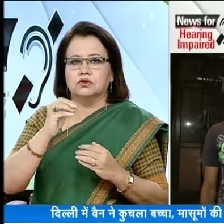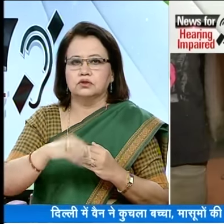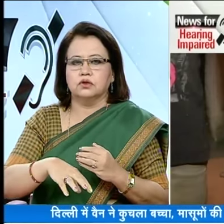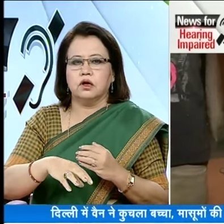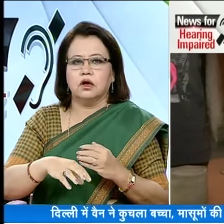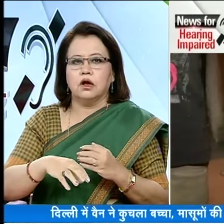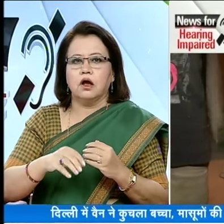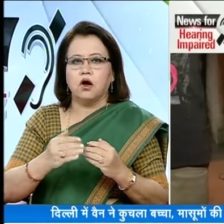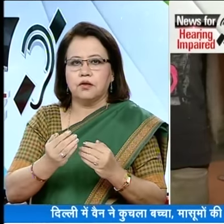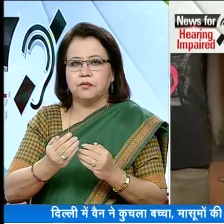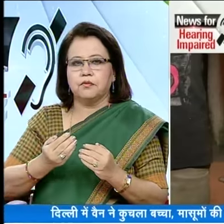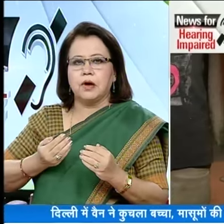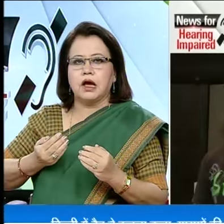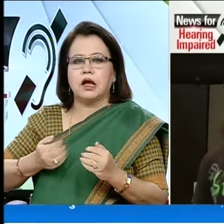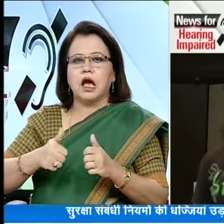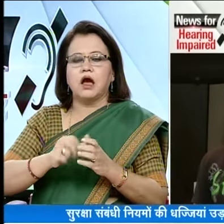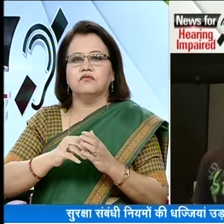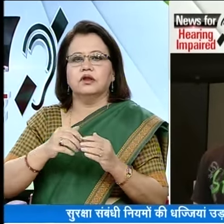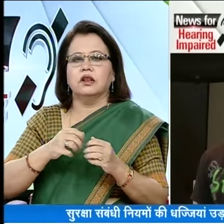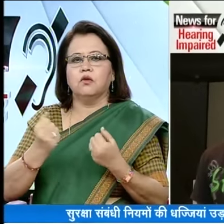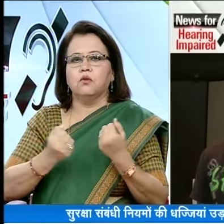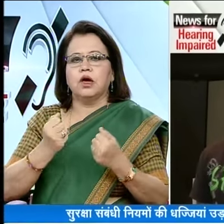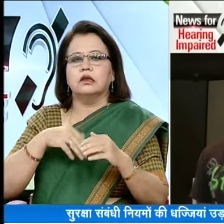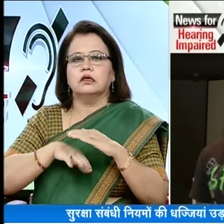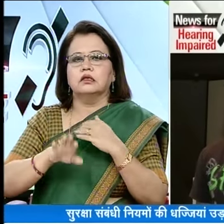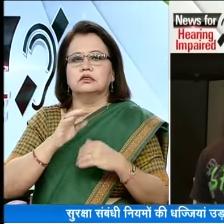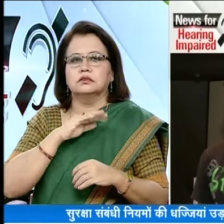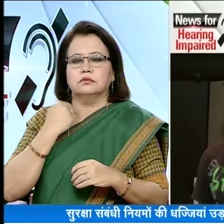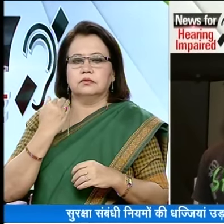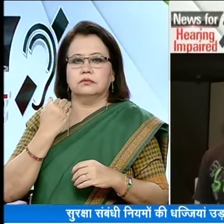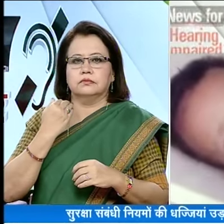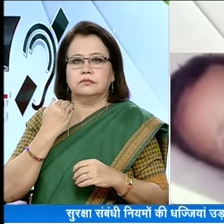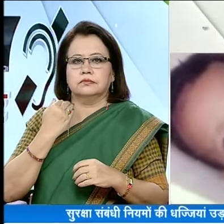चोड़ा था और बैक करते वक्त अविरल वेन के नीचे आ गया था